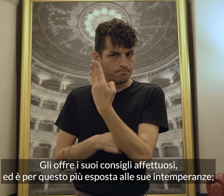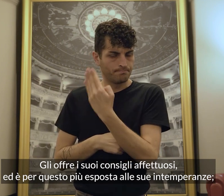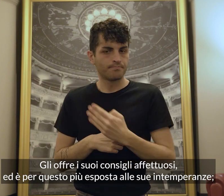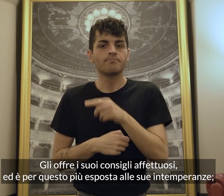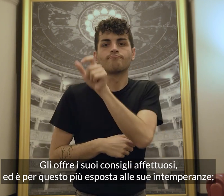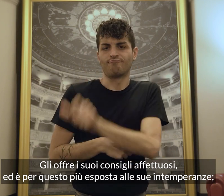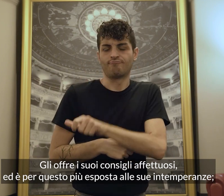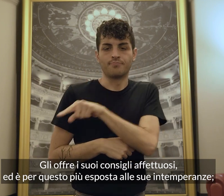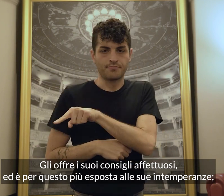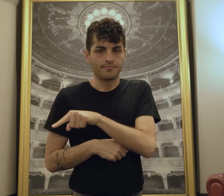intemperanze.